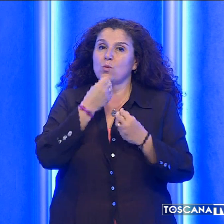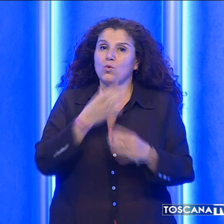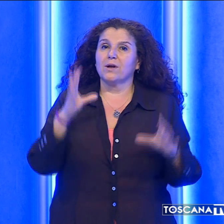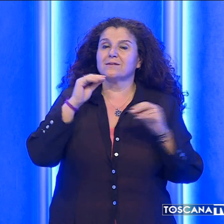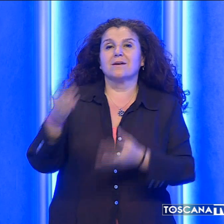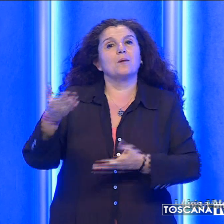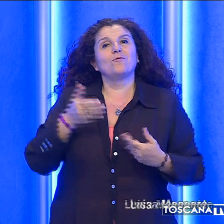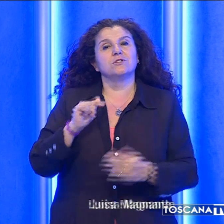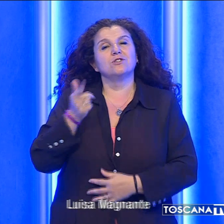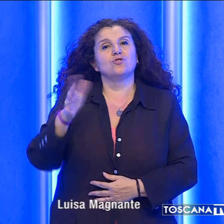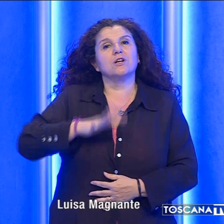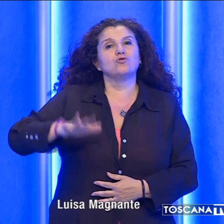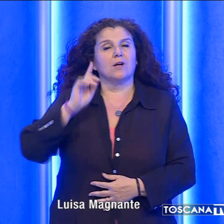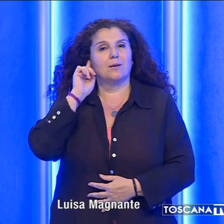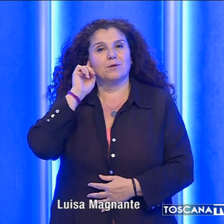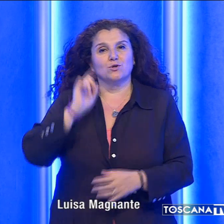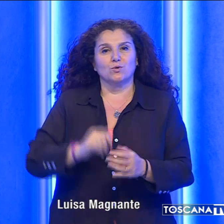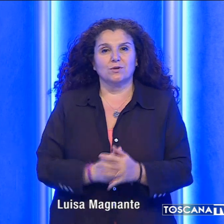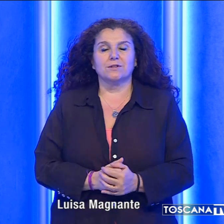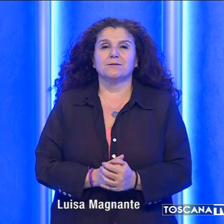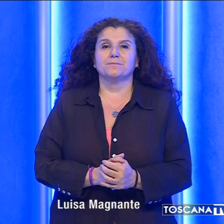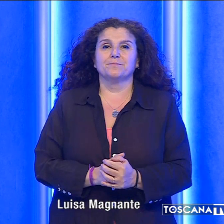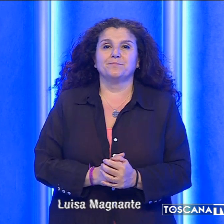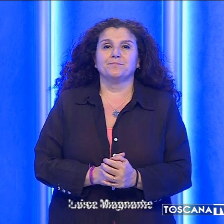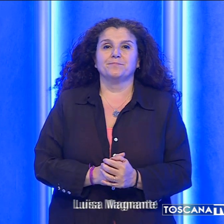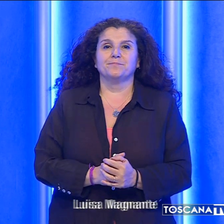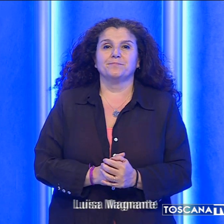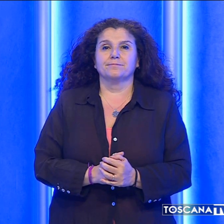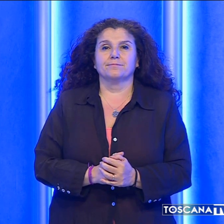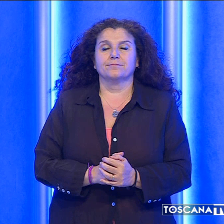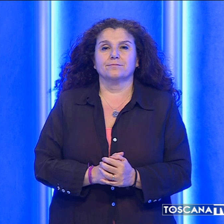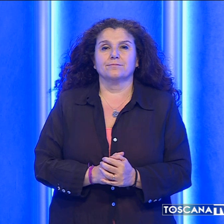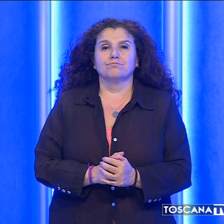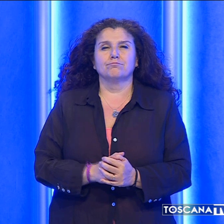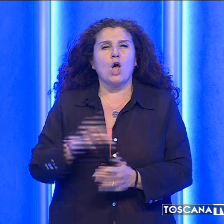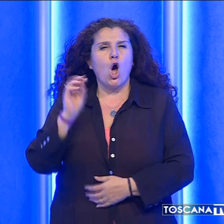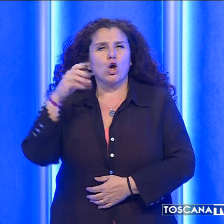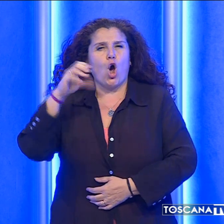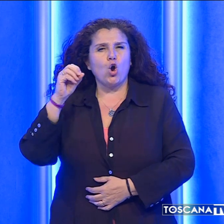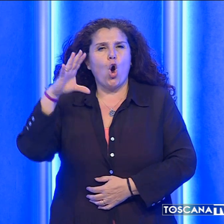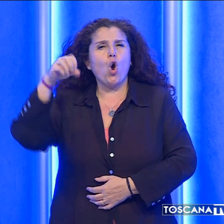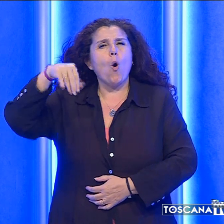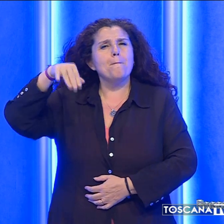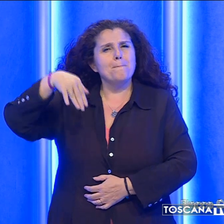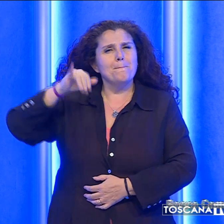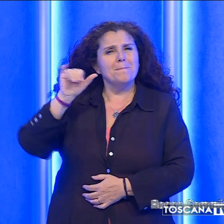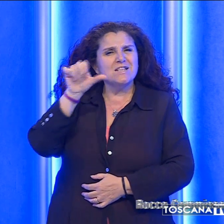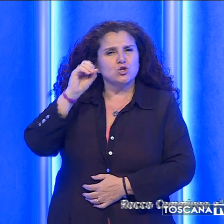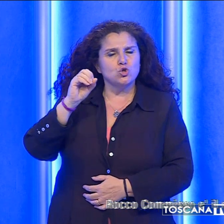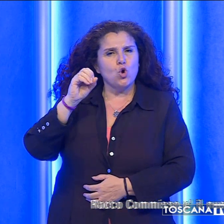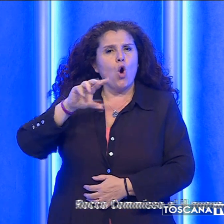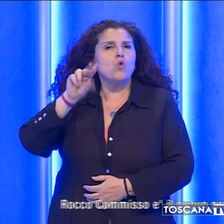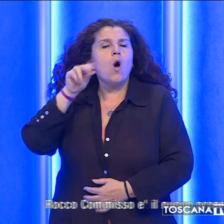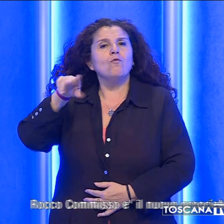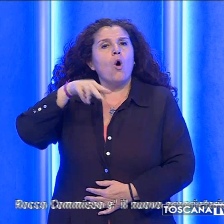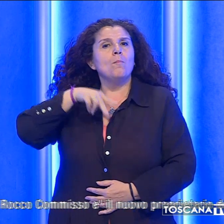Buonasera, benvenuti al Tg regionale. Per sorti, Rocco Commisso è il nuovo proprietario